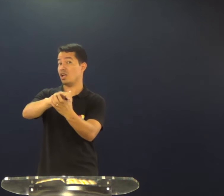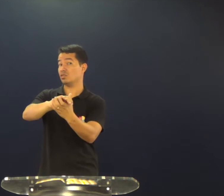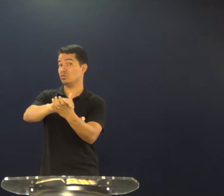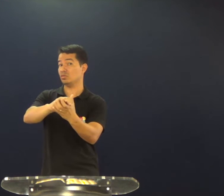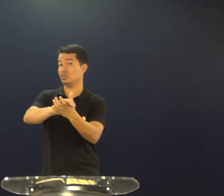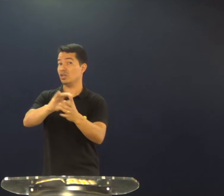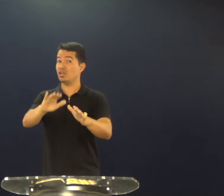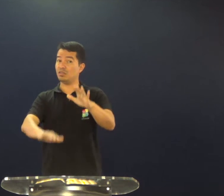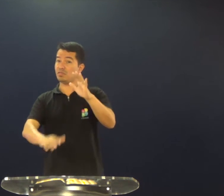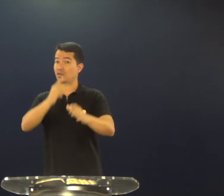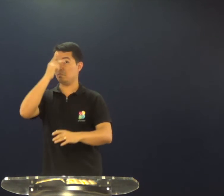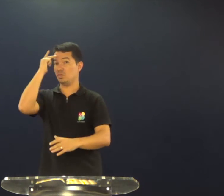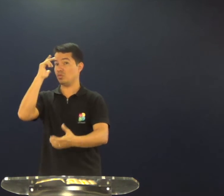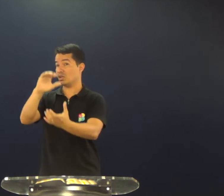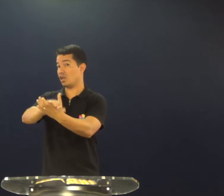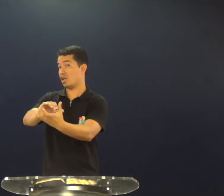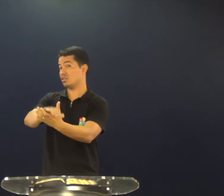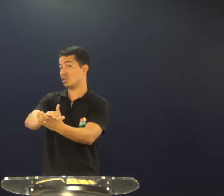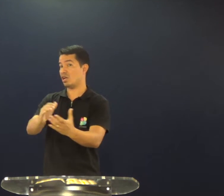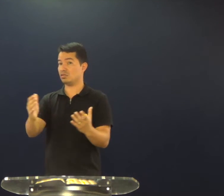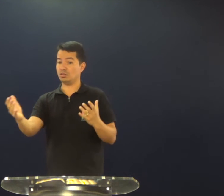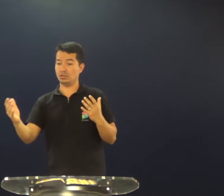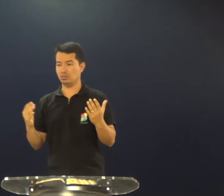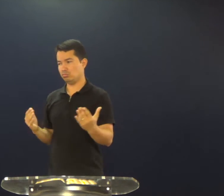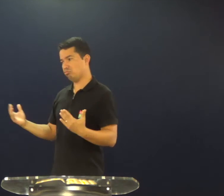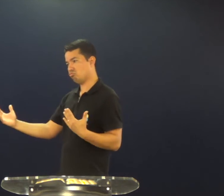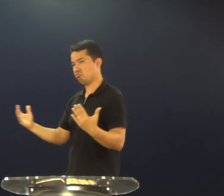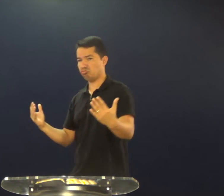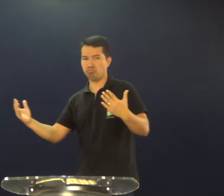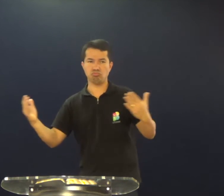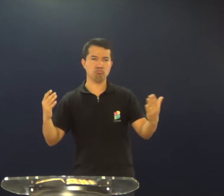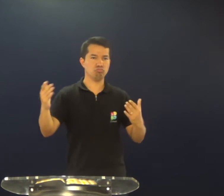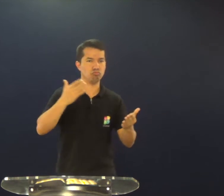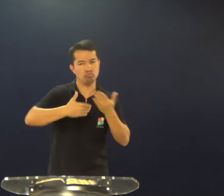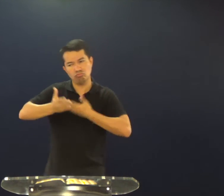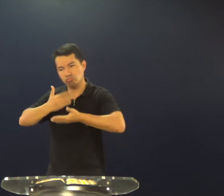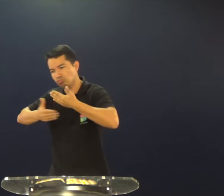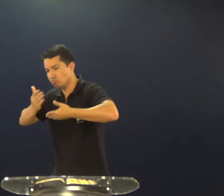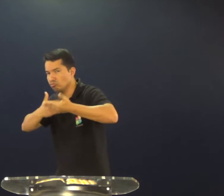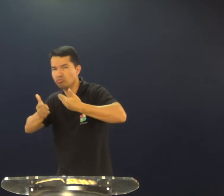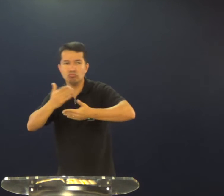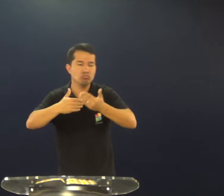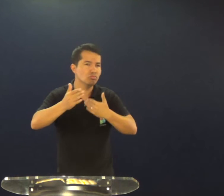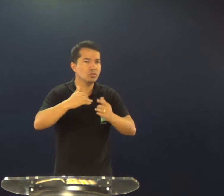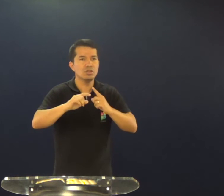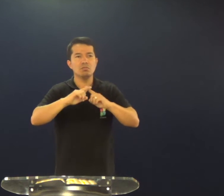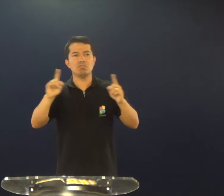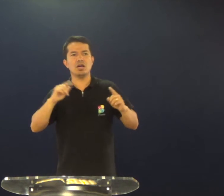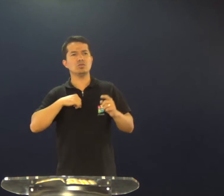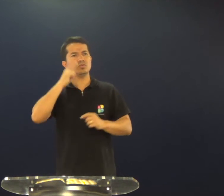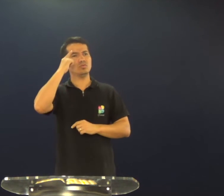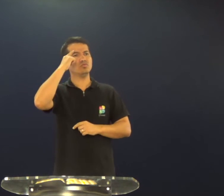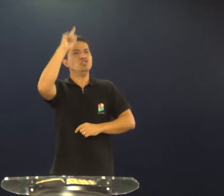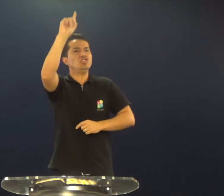por exemplo, no seu casamento, a pessoa que é casada, ela vai ali,